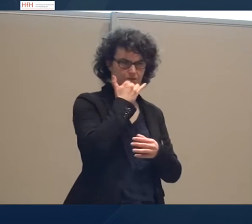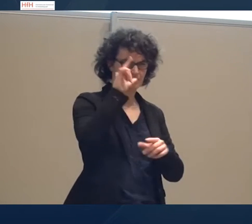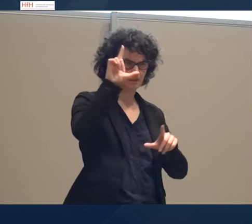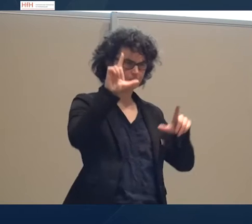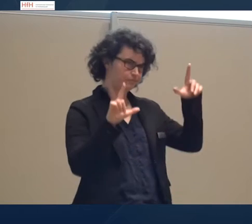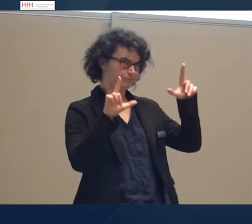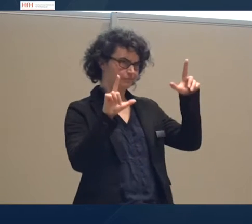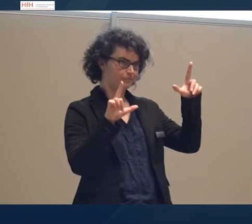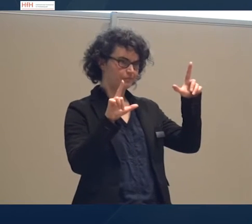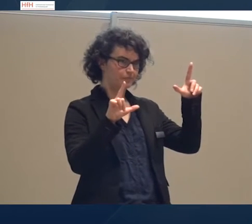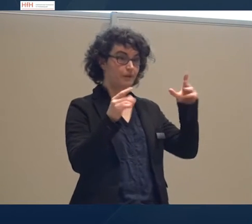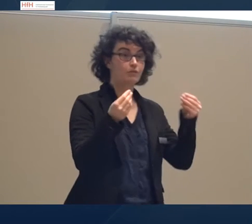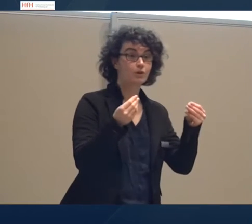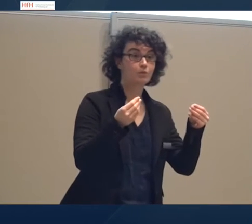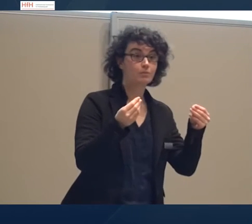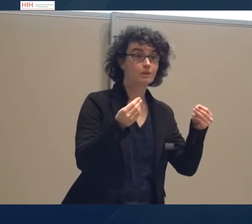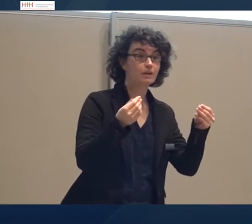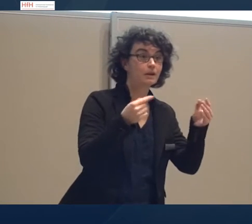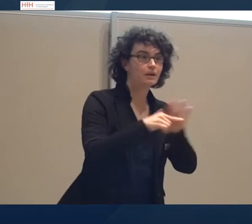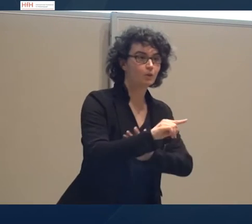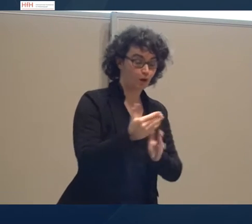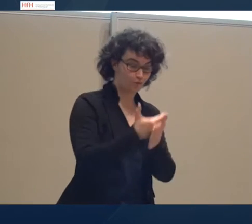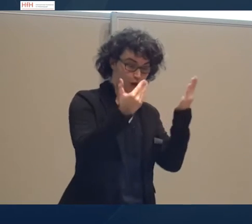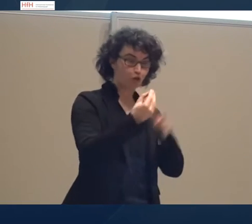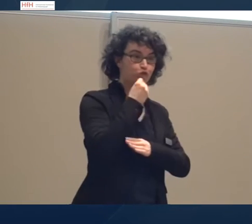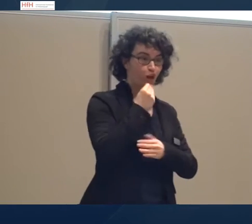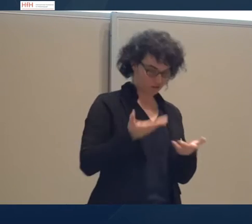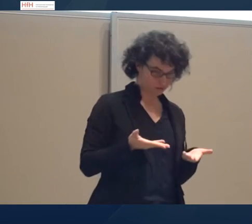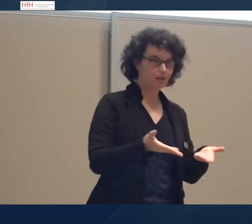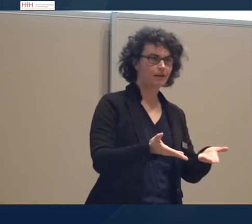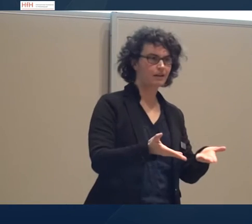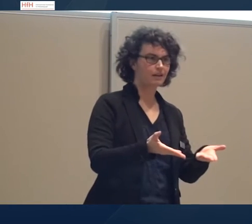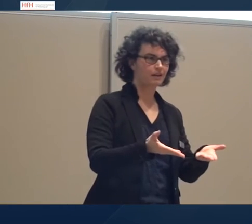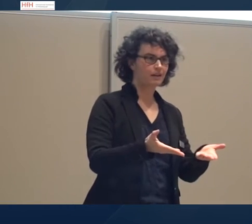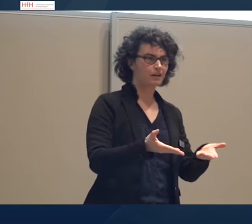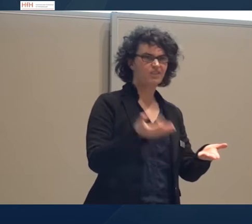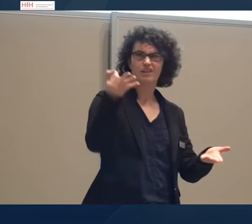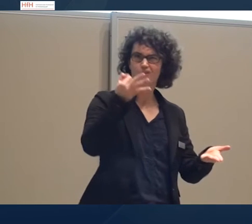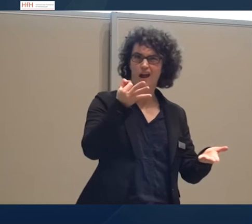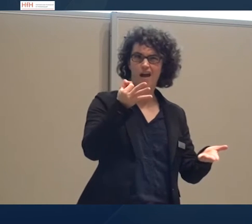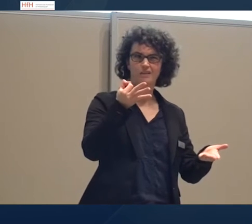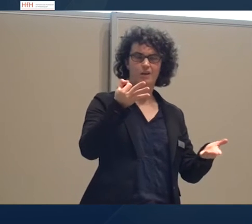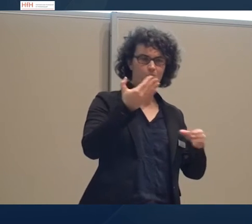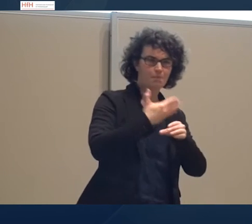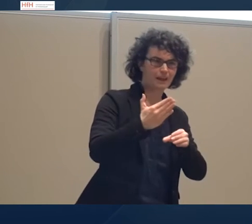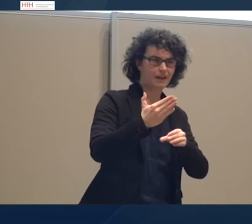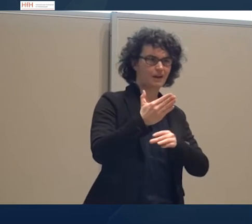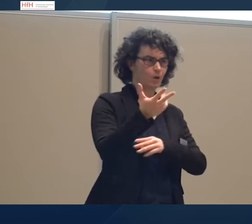wüssten warum, weil Sie beim Frühstück sind und in dem Frühstücksschema dafür keinen